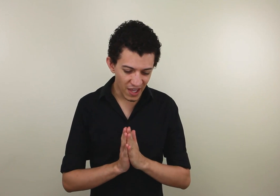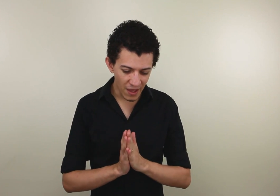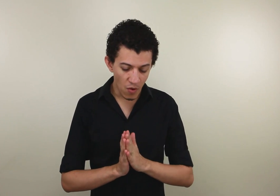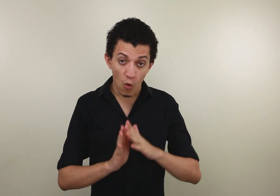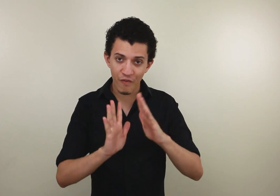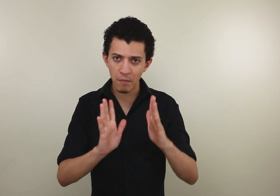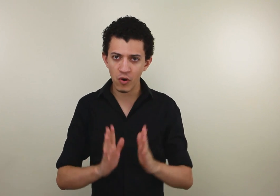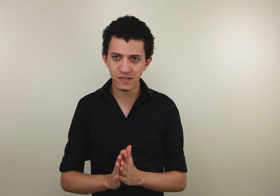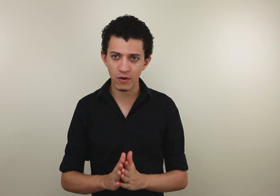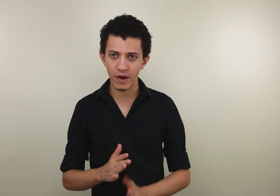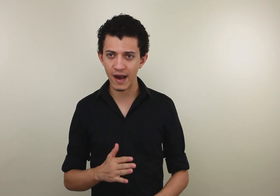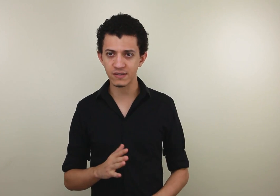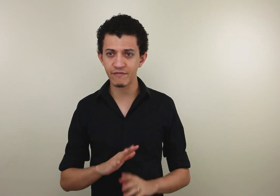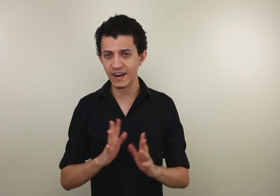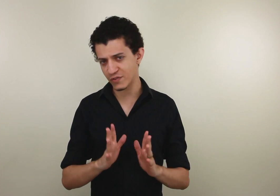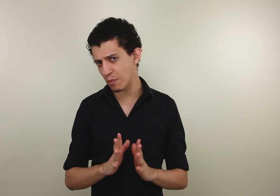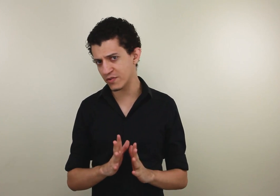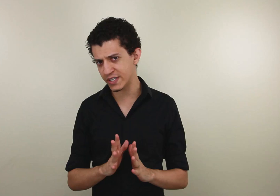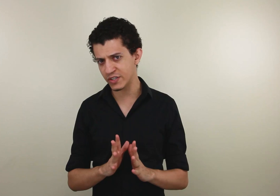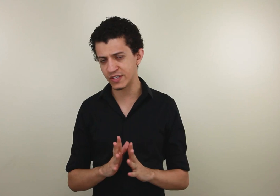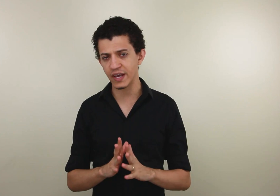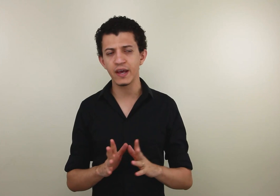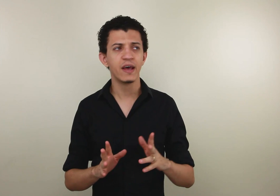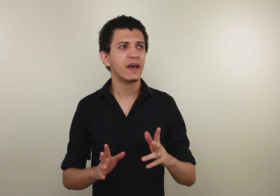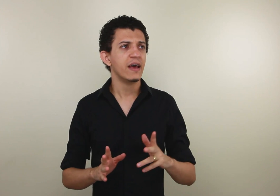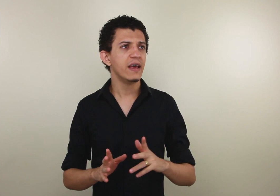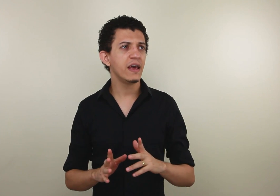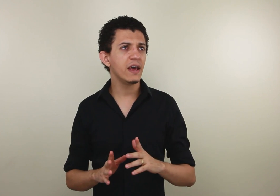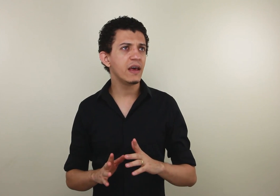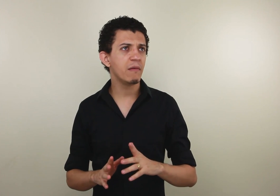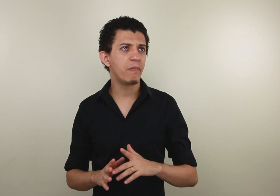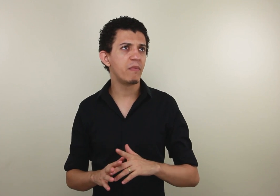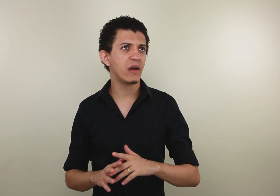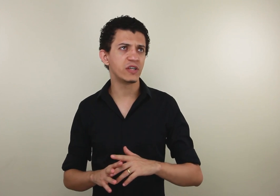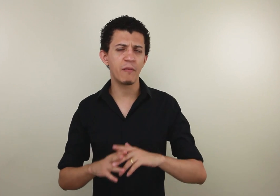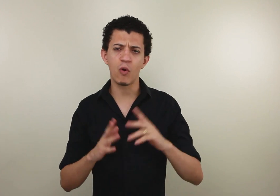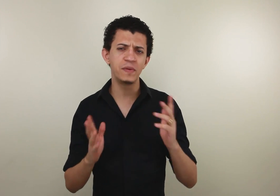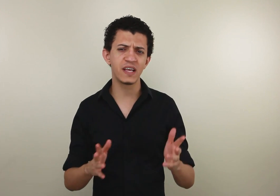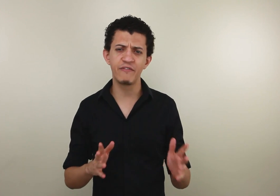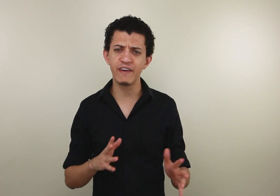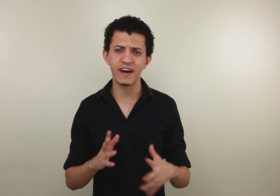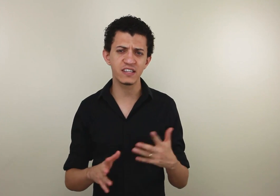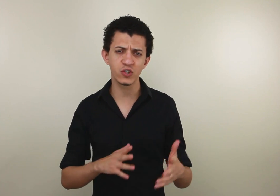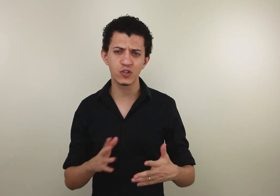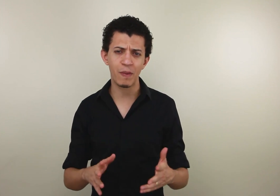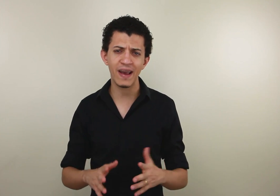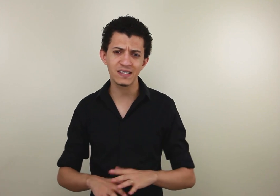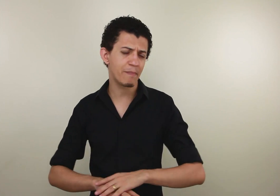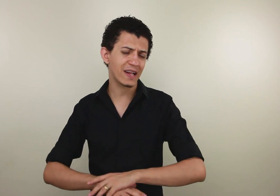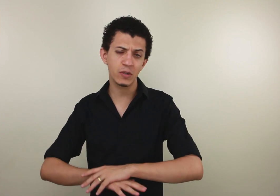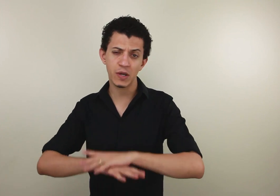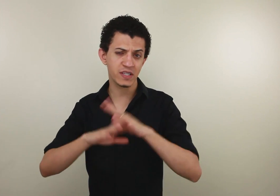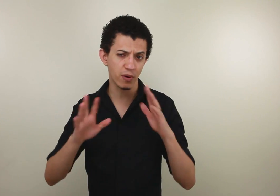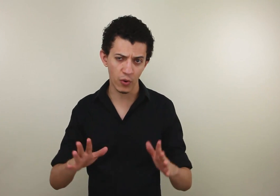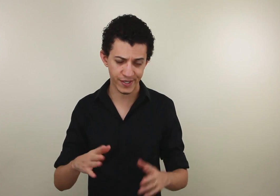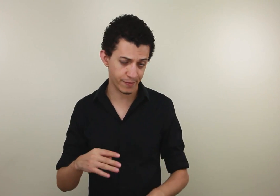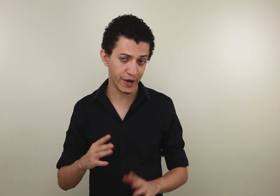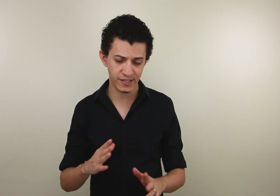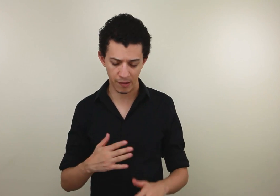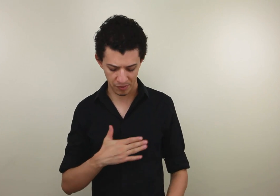E o verbo gostar, no caso, tem várias formas de você dizer e eu já observei em várias regiões do país, é praticamente a mesma coisa. Por exemplo,